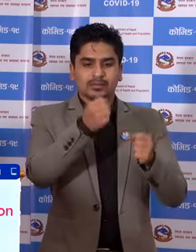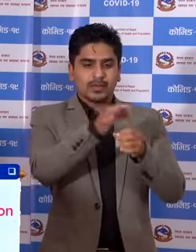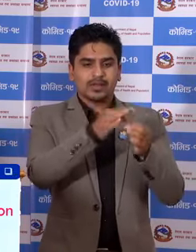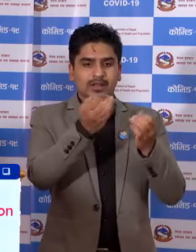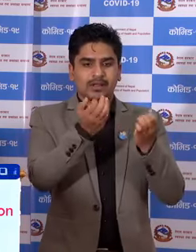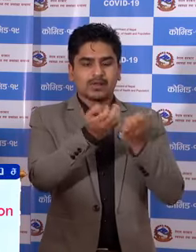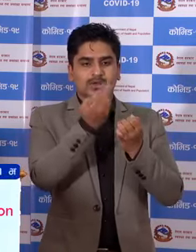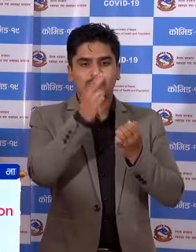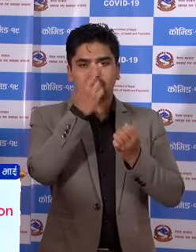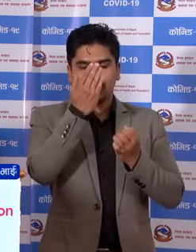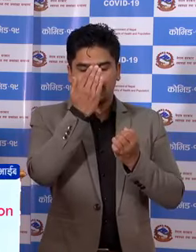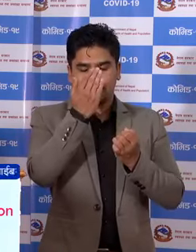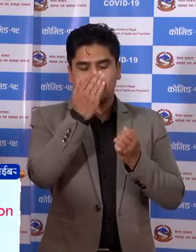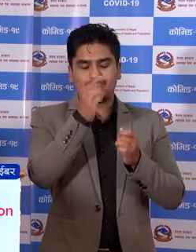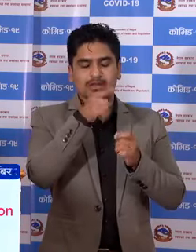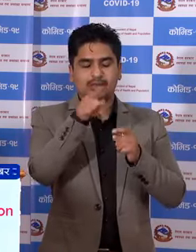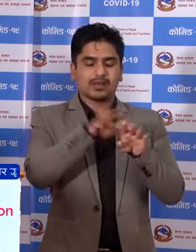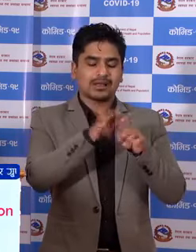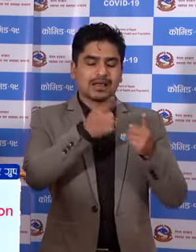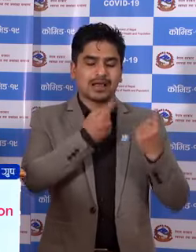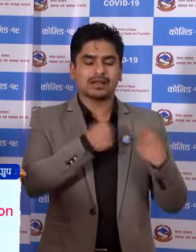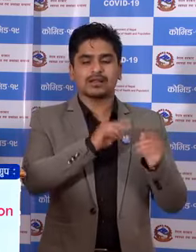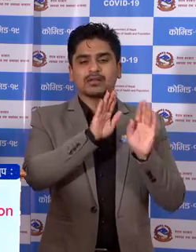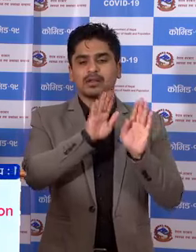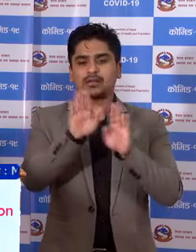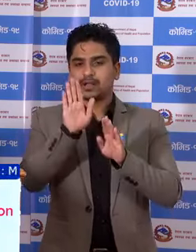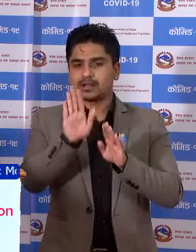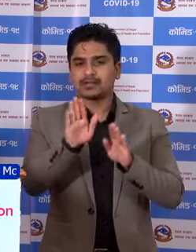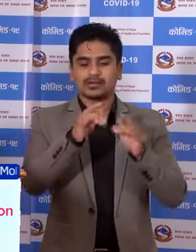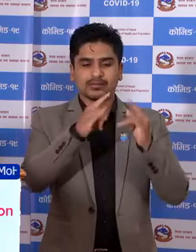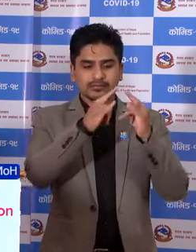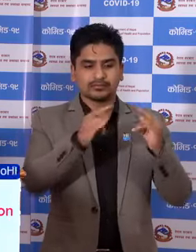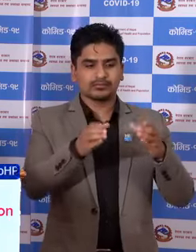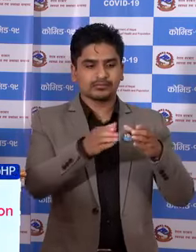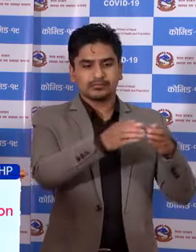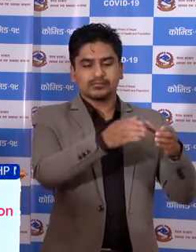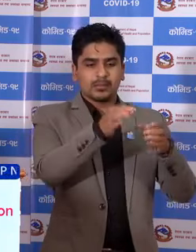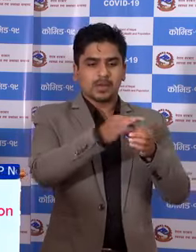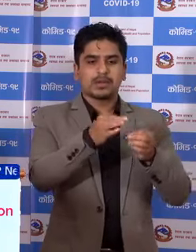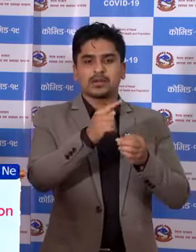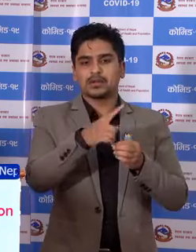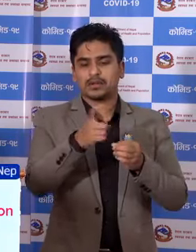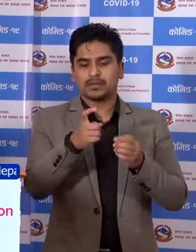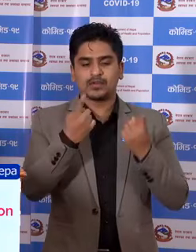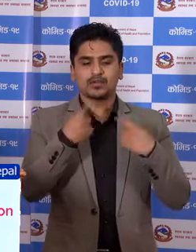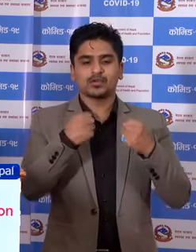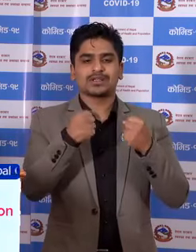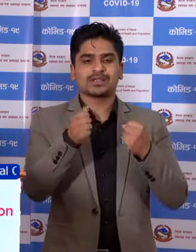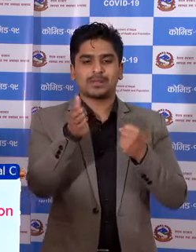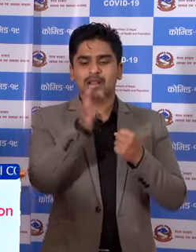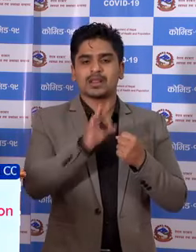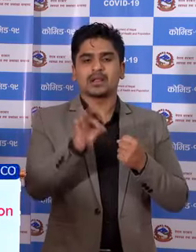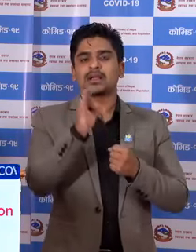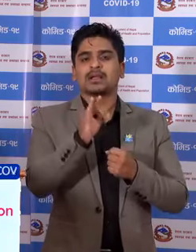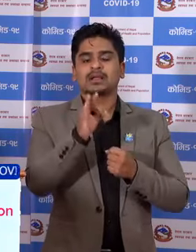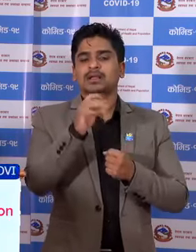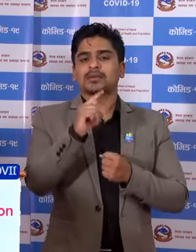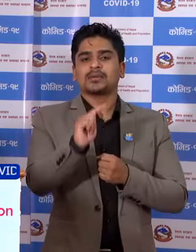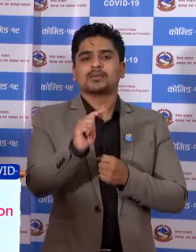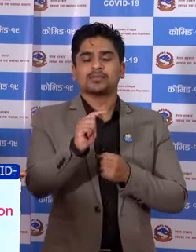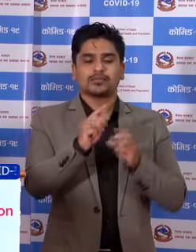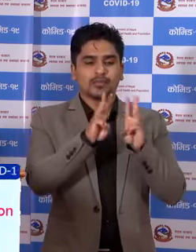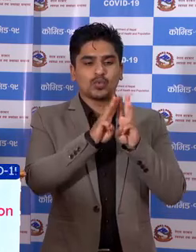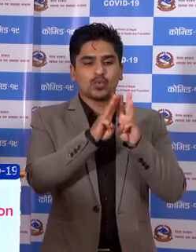यहां हरुलाई हार्दिक धन्य बाद छो क्वारिंटेन को वेवस्ता अपन को लागी स्वास्त्य तथा जन्संक्या मत्राली को